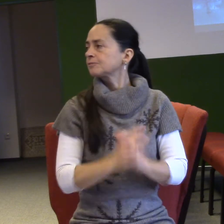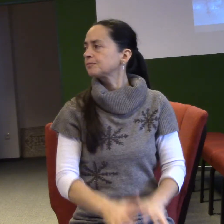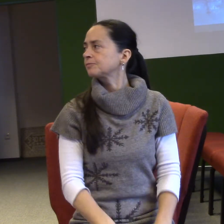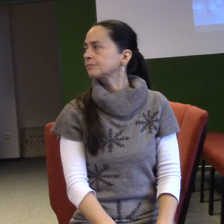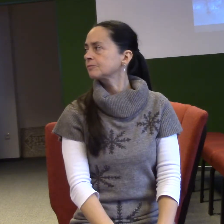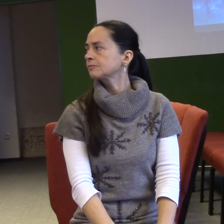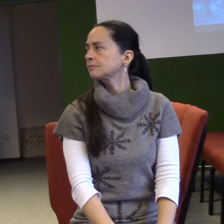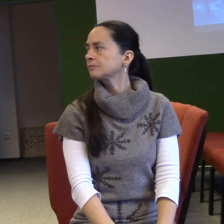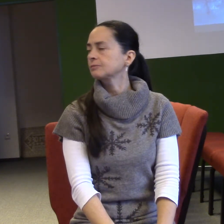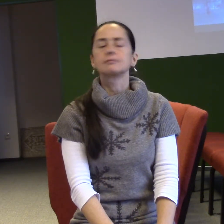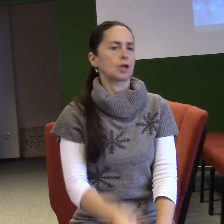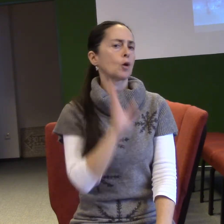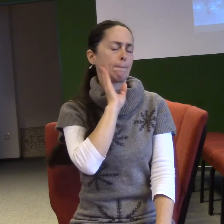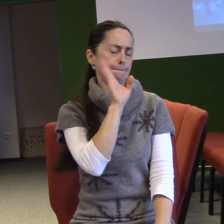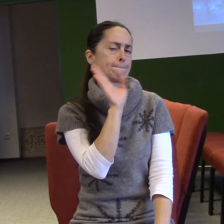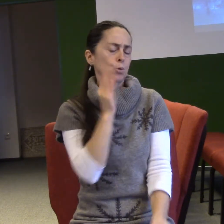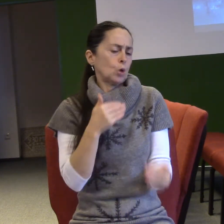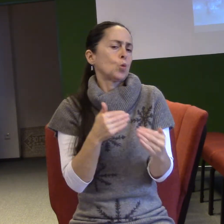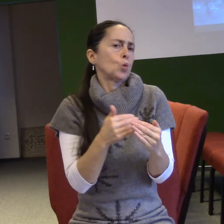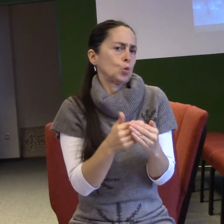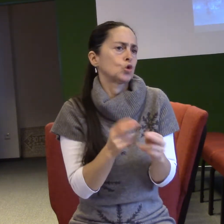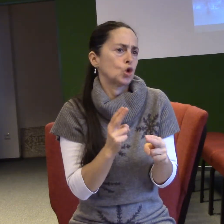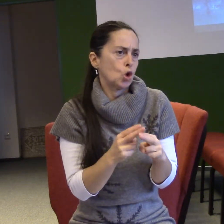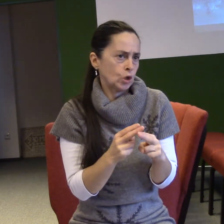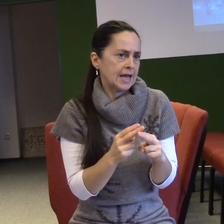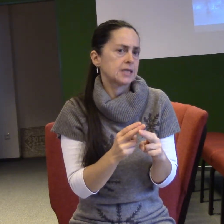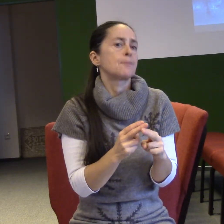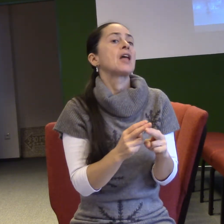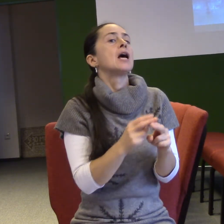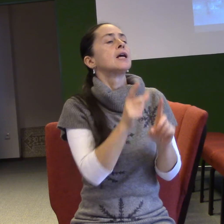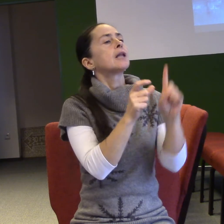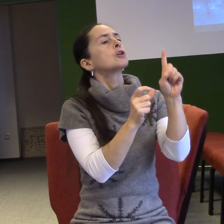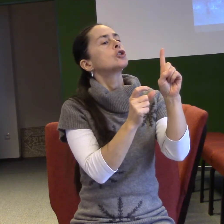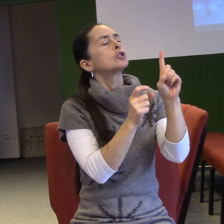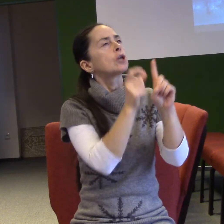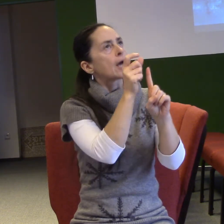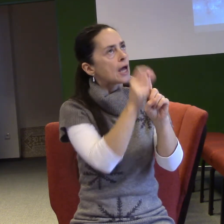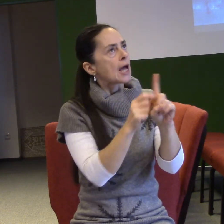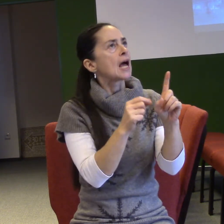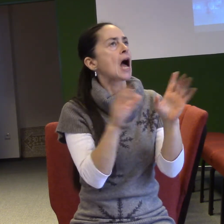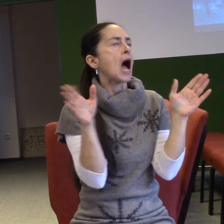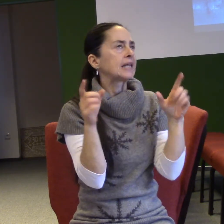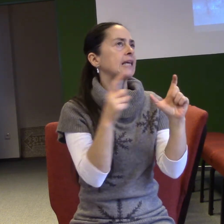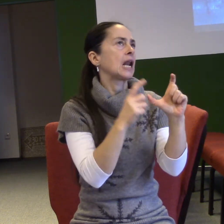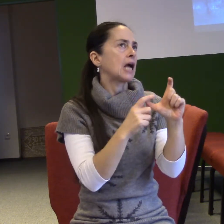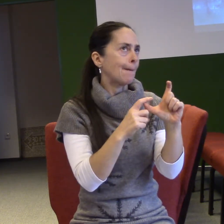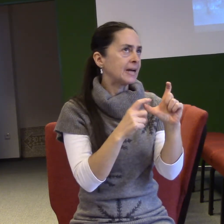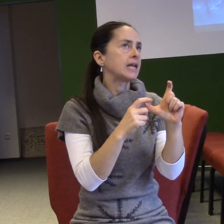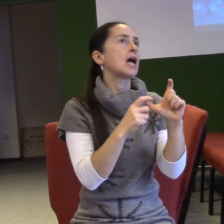Blížím se ke konci. Anděl Gabriel měl ještě druhou zastávku. Navštívil někoho jiného, totiž Marii. O tom